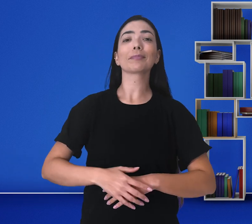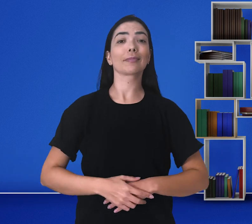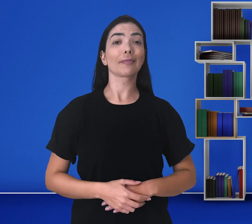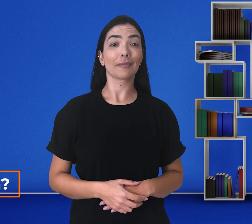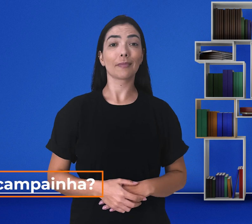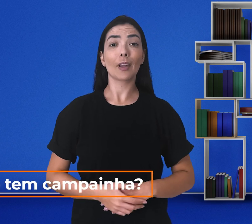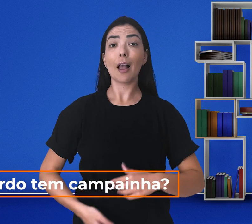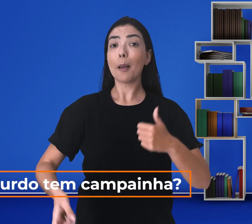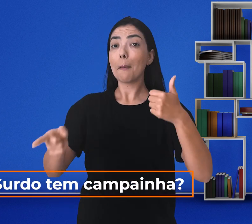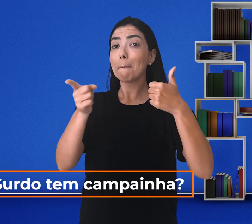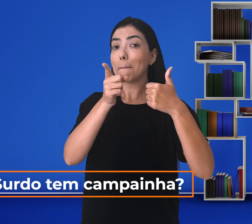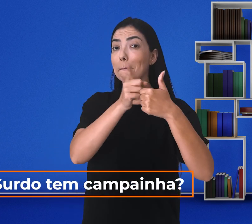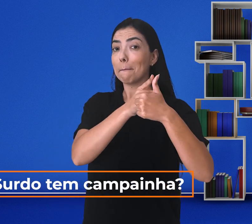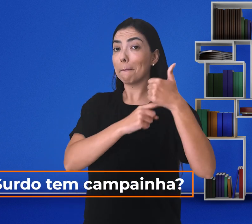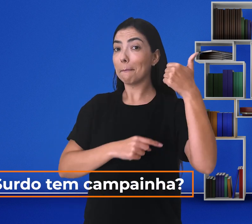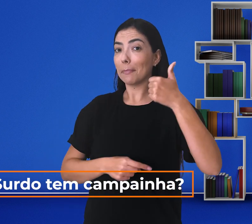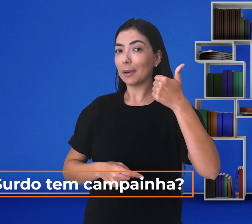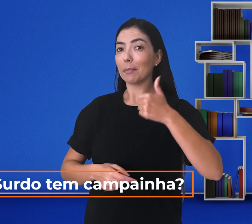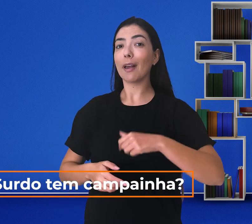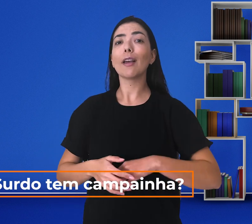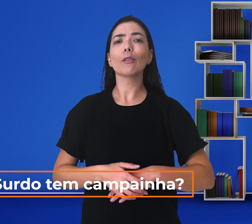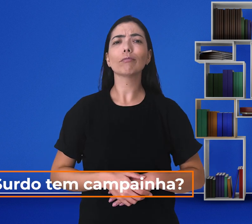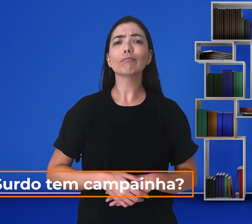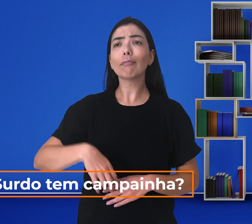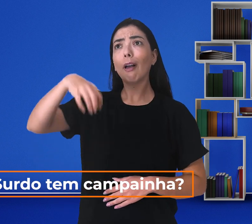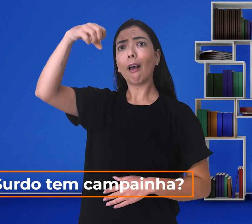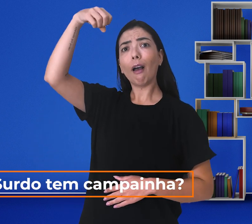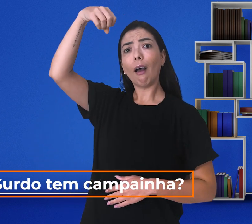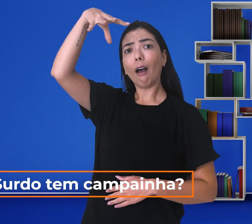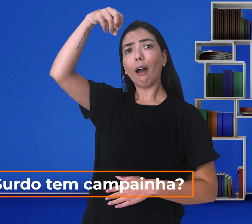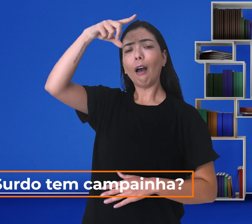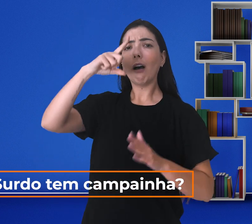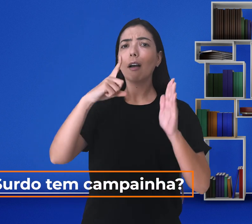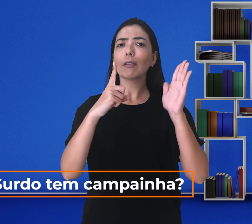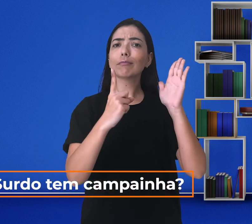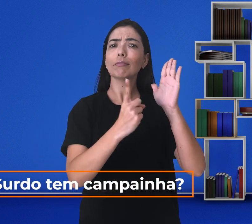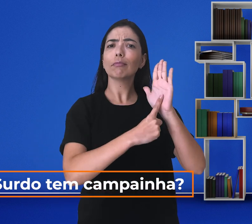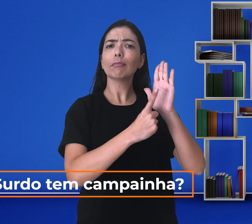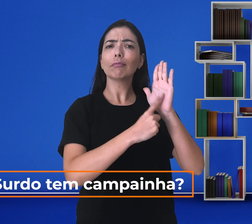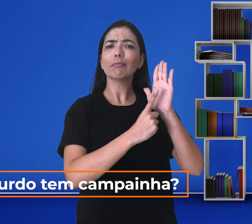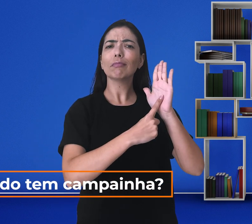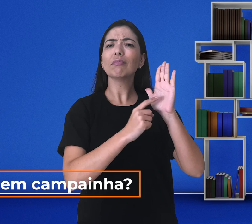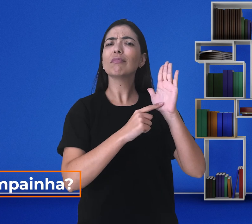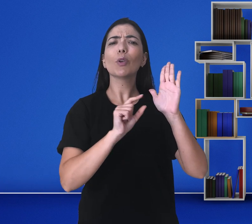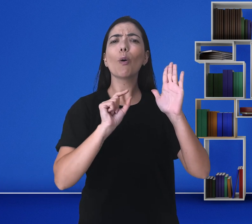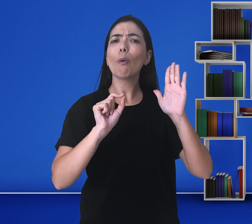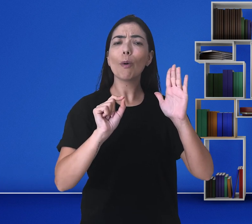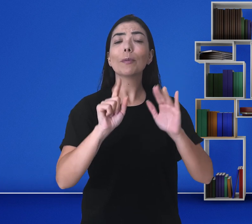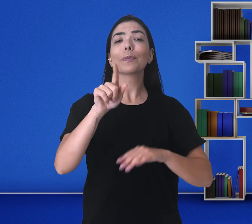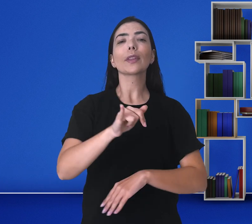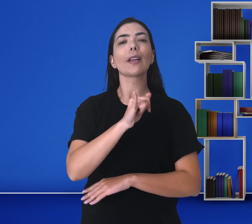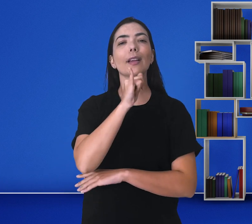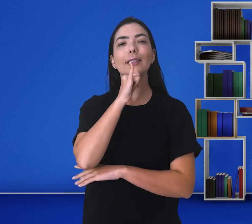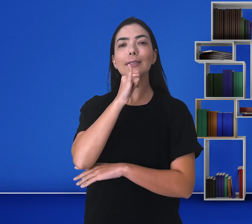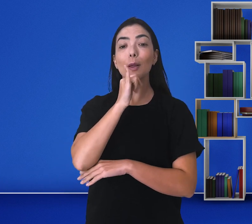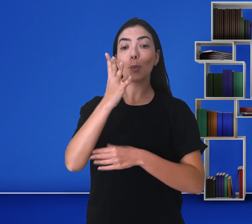A primeira é em relação à campainha luminosa. Por exemplo, dentro de casa,